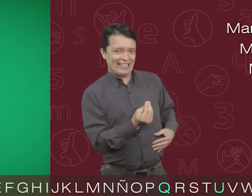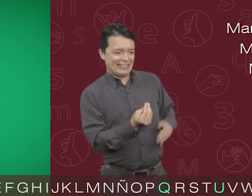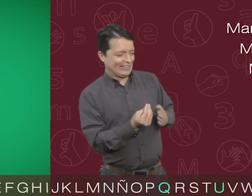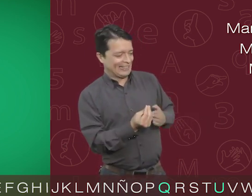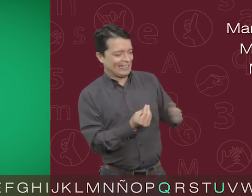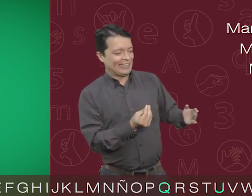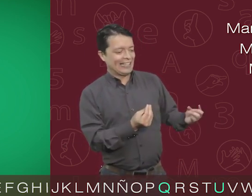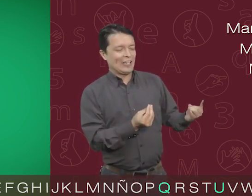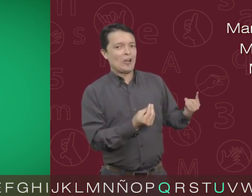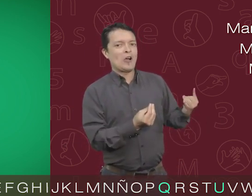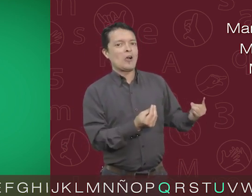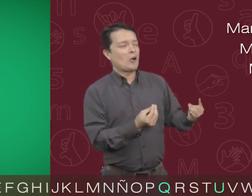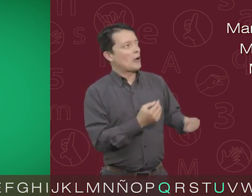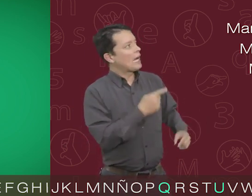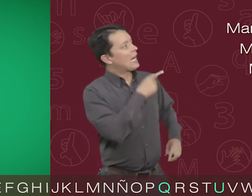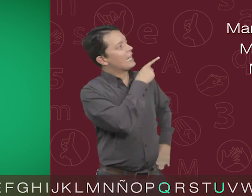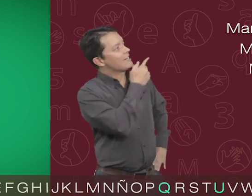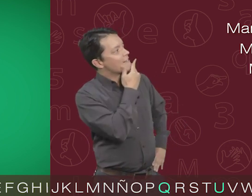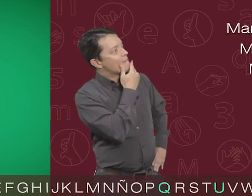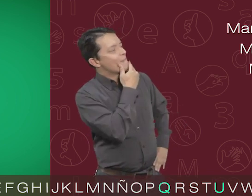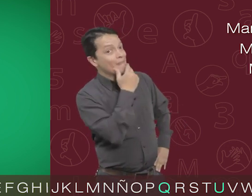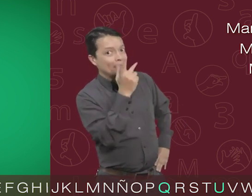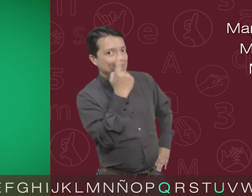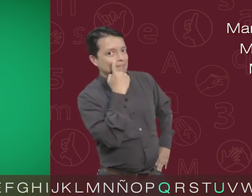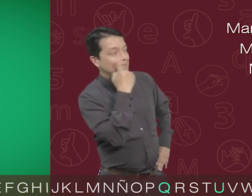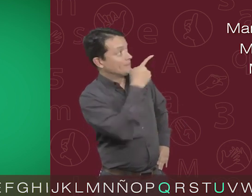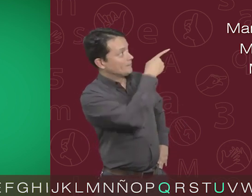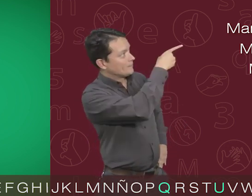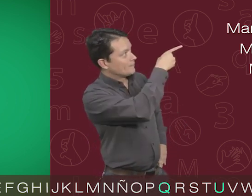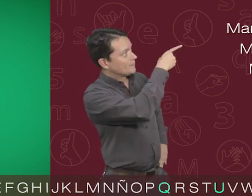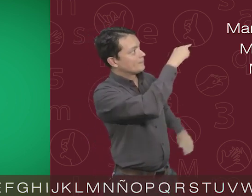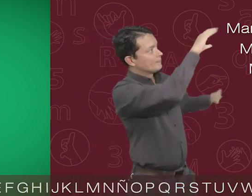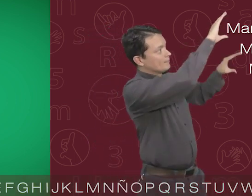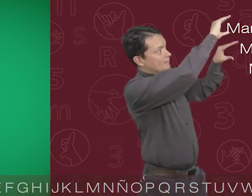Correcto, la Q. En ese caso, el orden sería este.